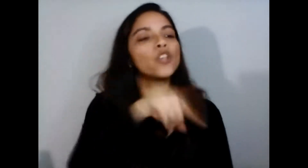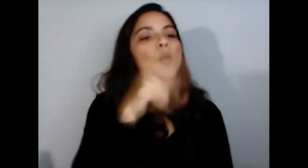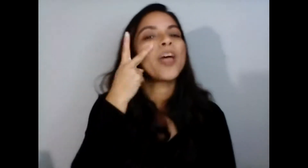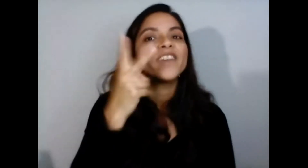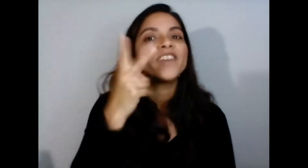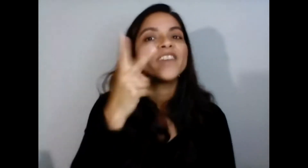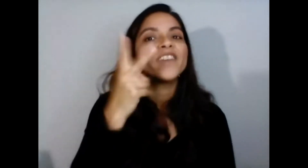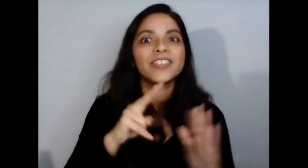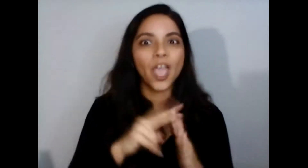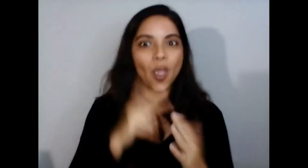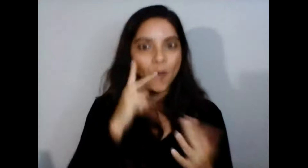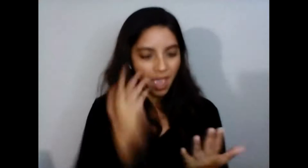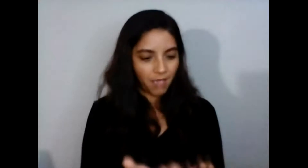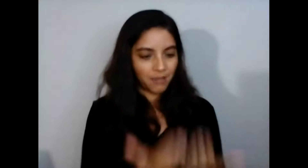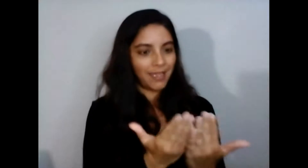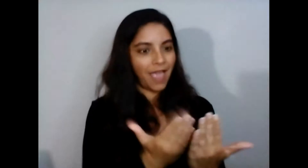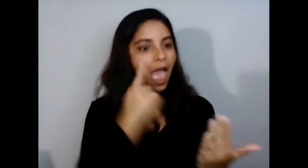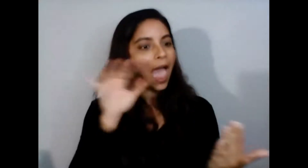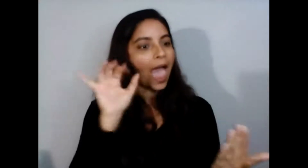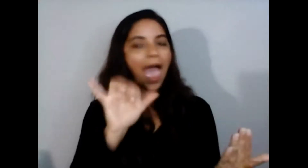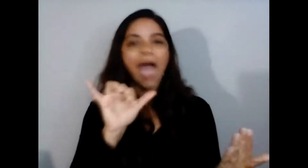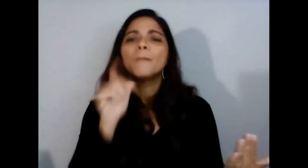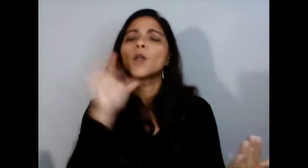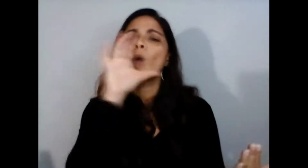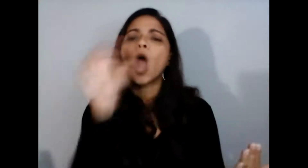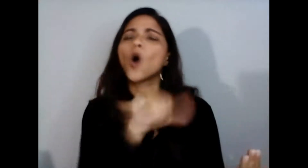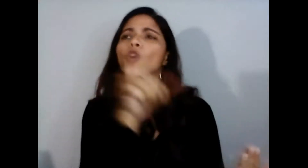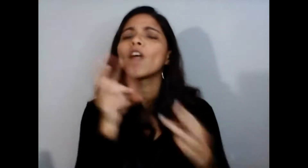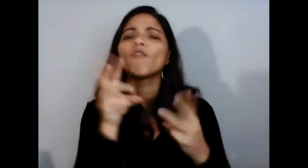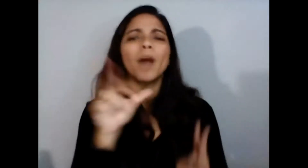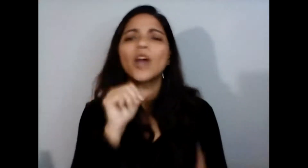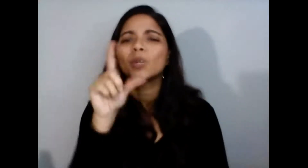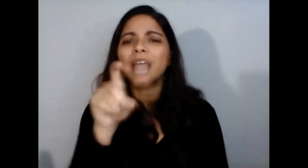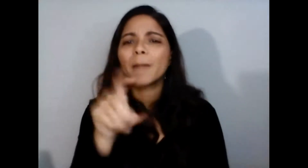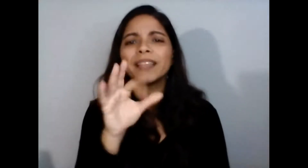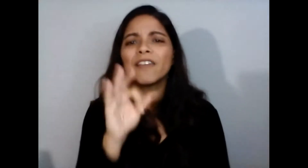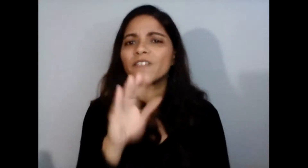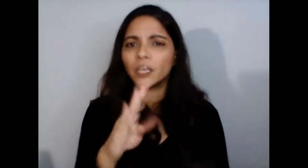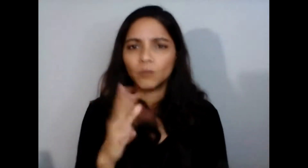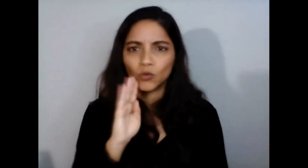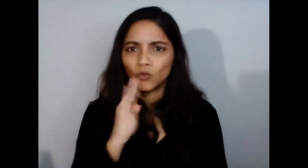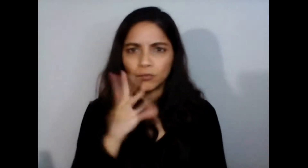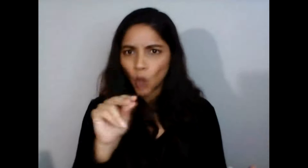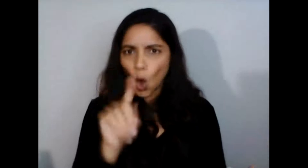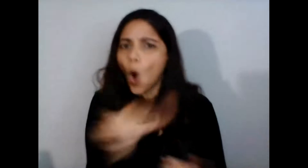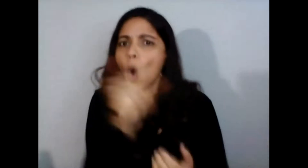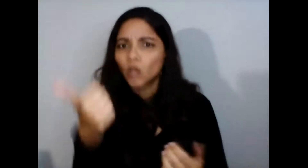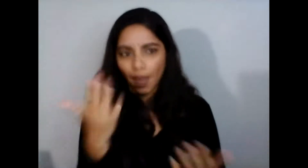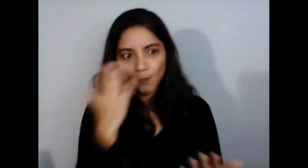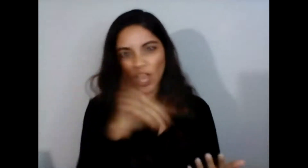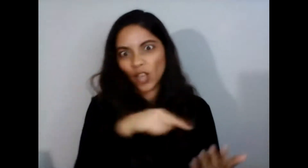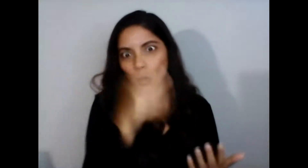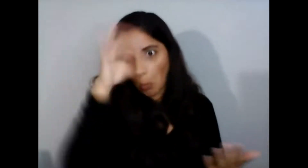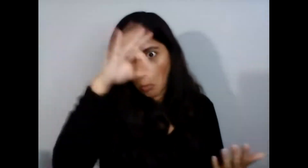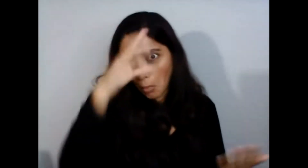a través de otra plataforma que no fuera facebook ellos quedaron encantados porque mezclamos un mensaje